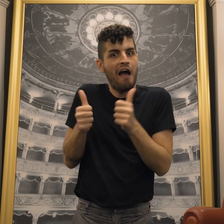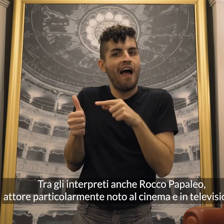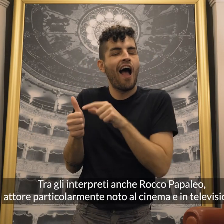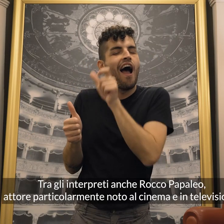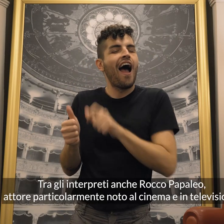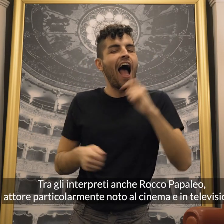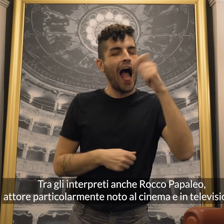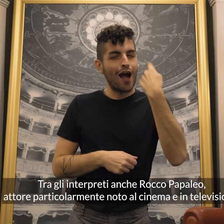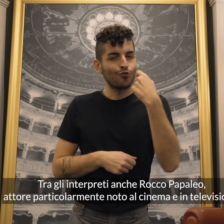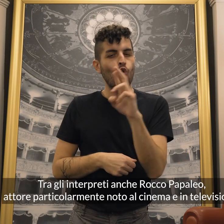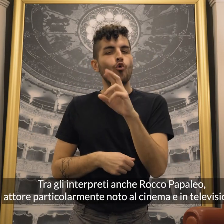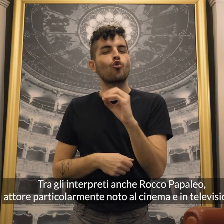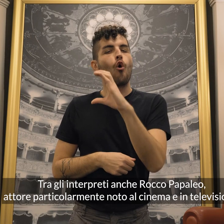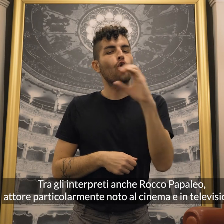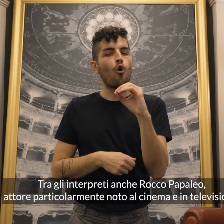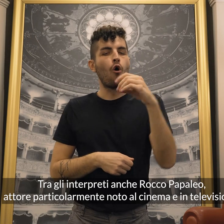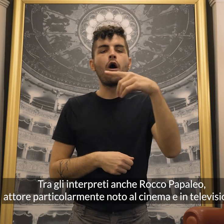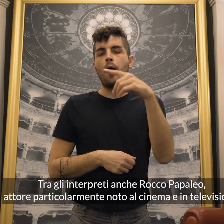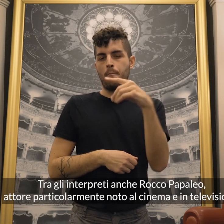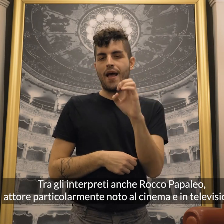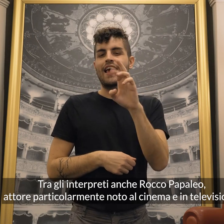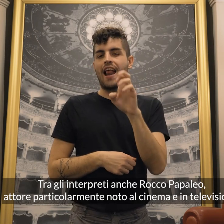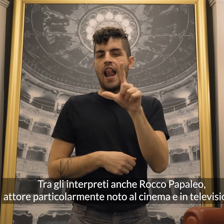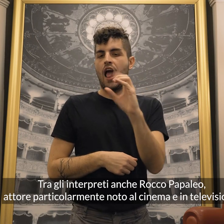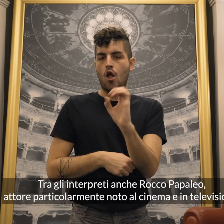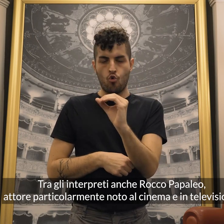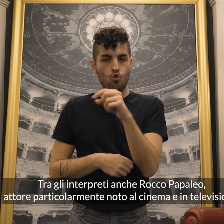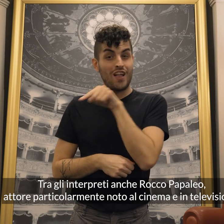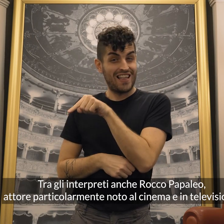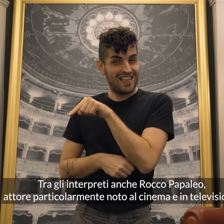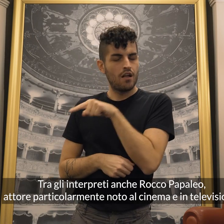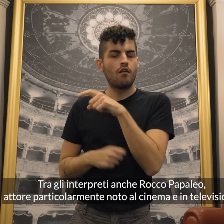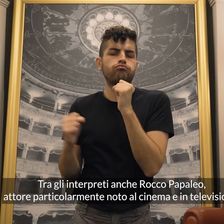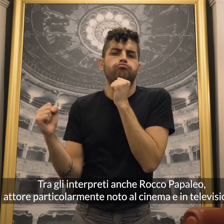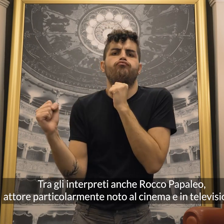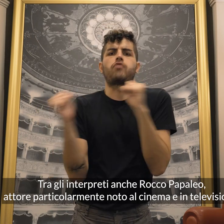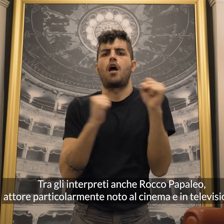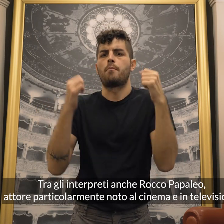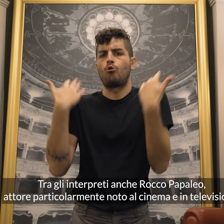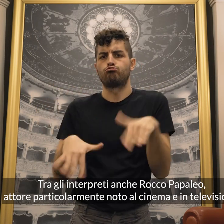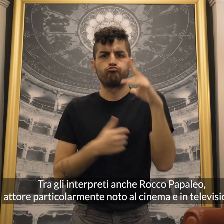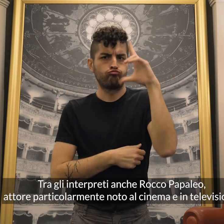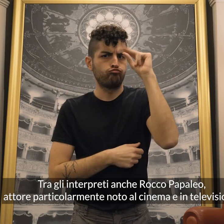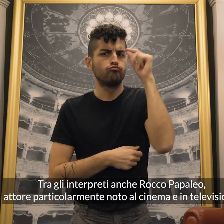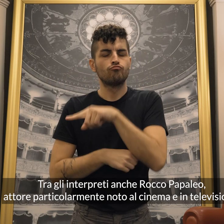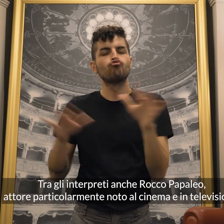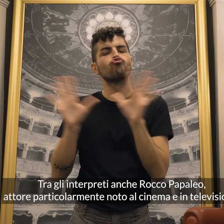Tra gli interpreti anche Rocco Papaleo, attore particolarmente noto al cinema e in televisione.